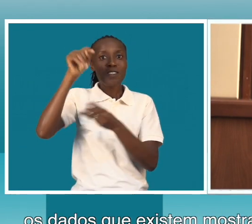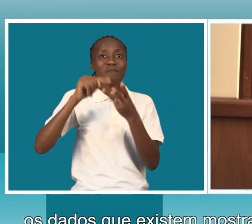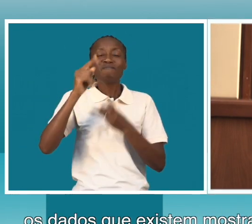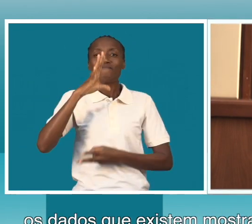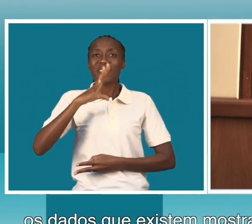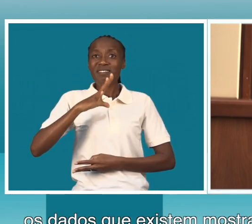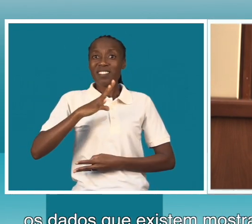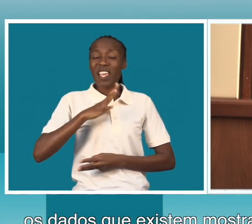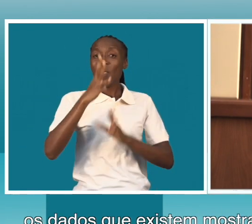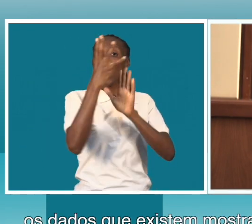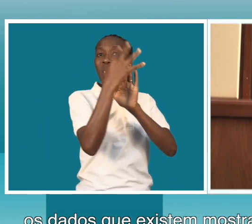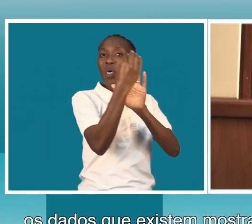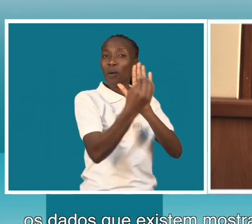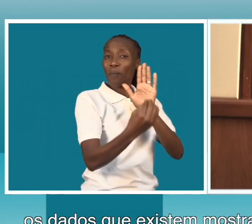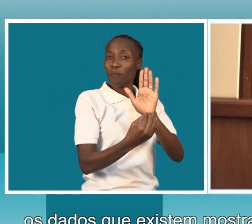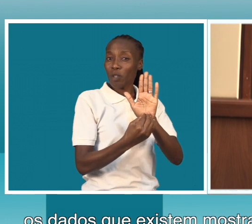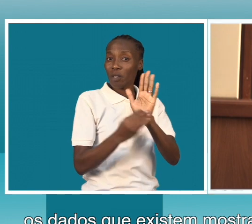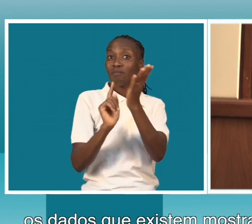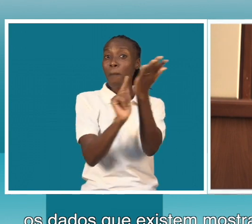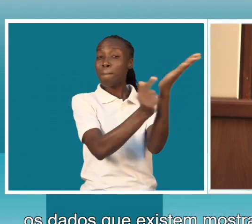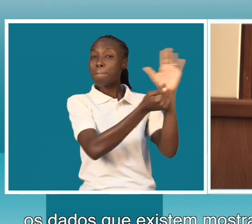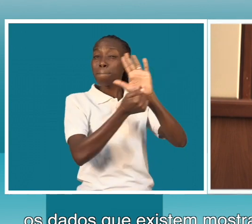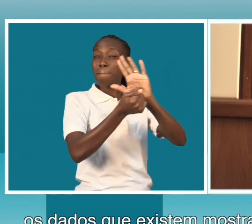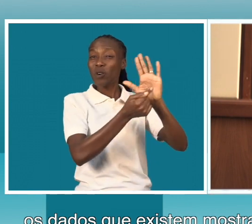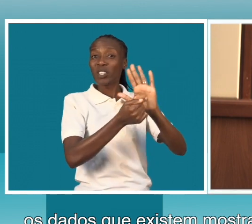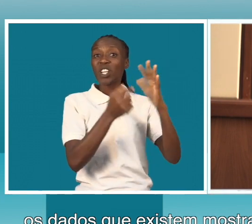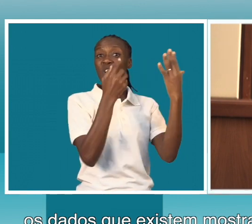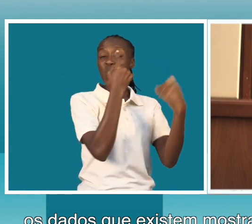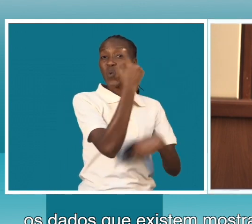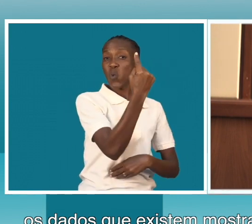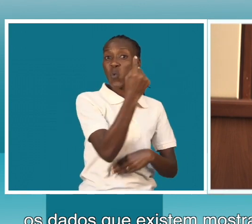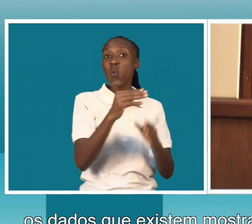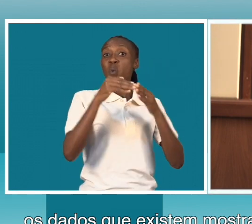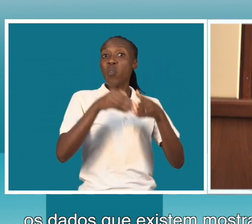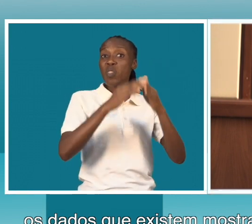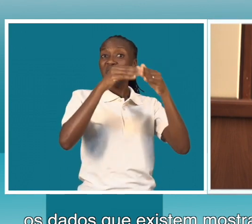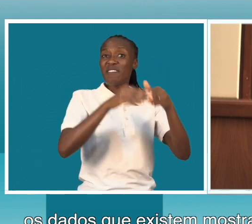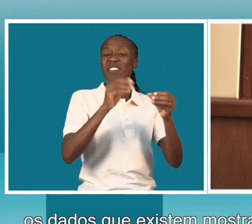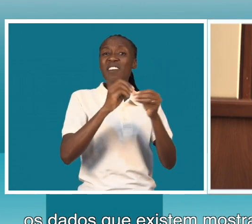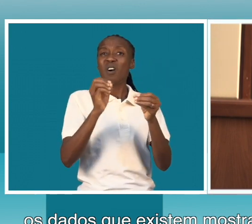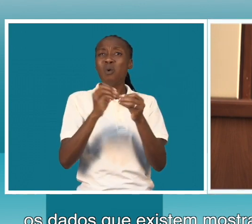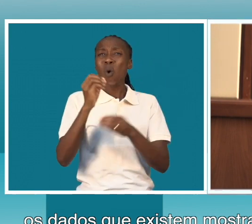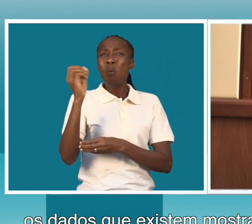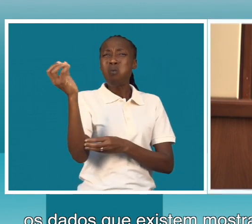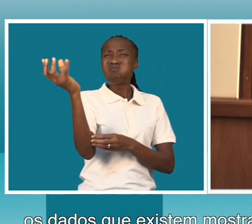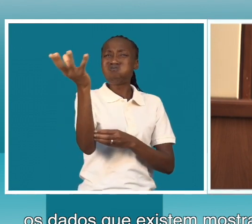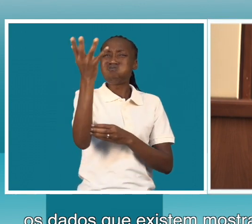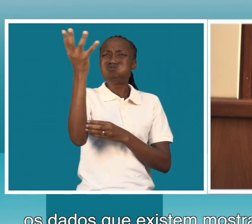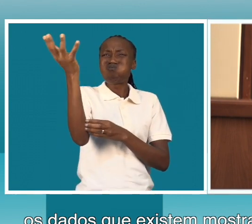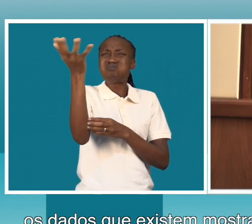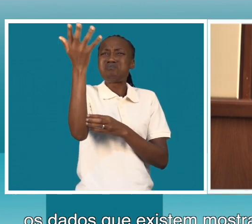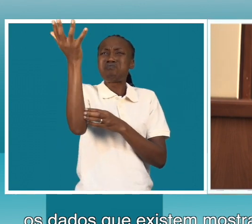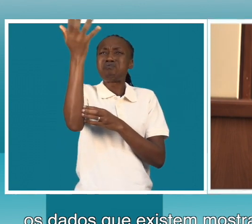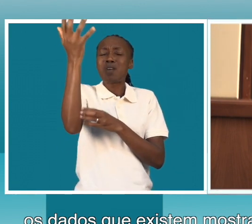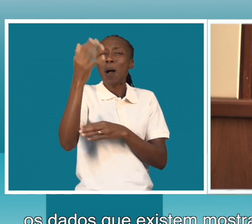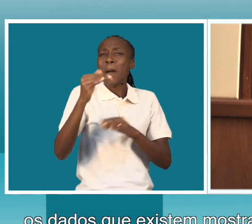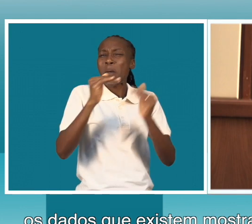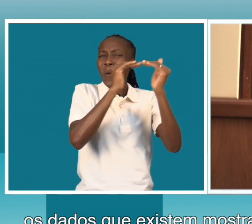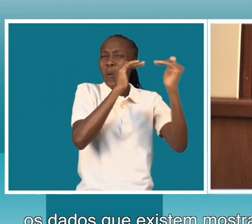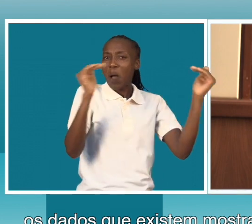Os dados que existem também mostram que um navio portacontentor polui o igual que polua em